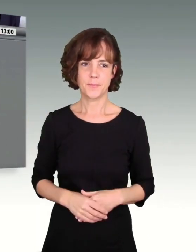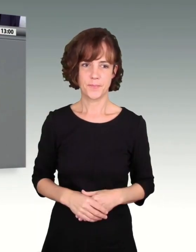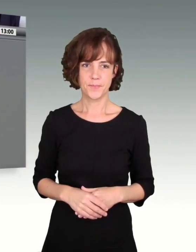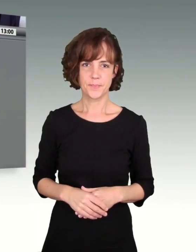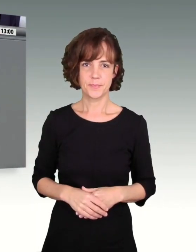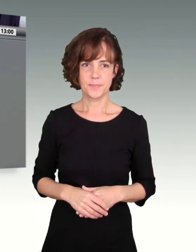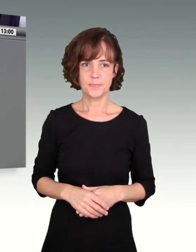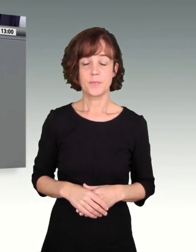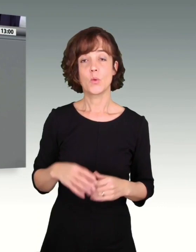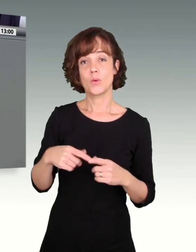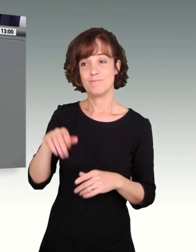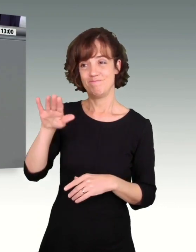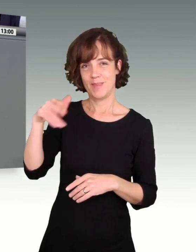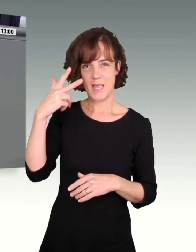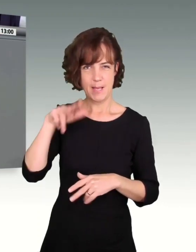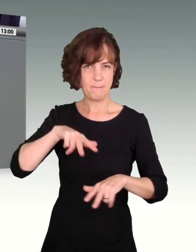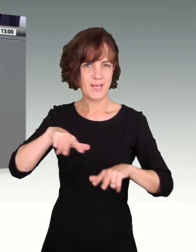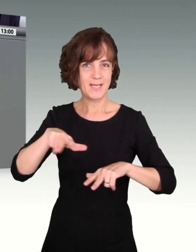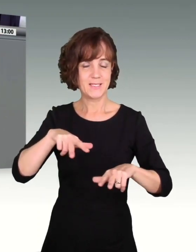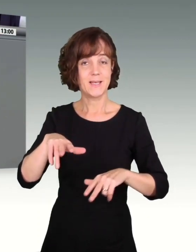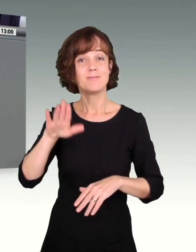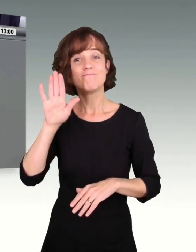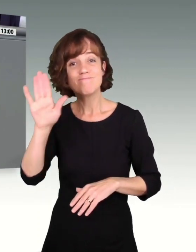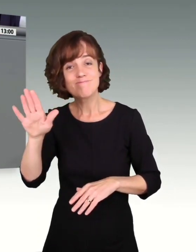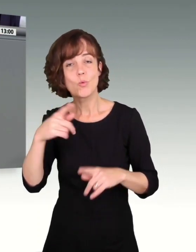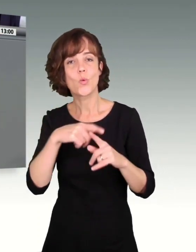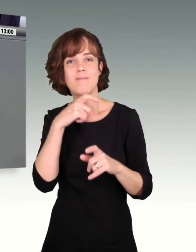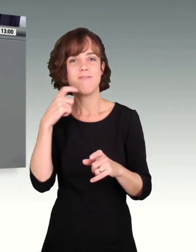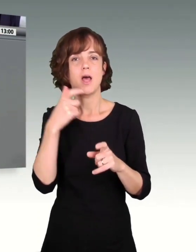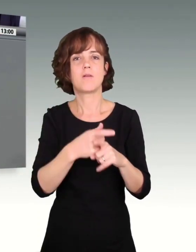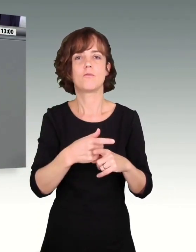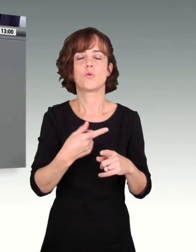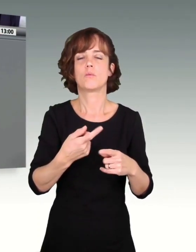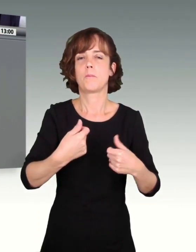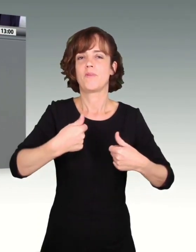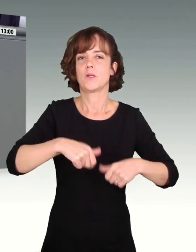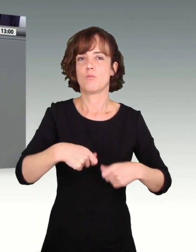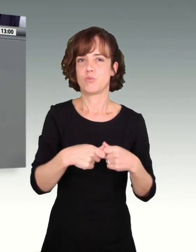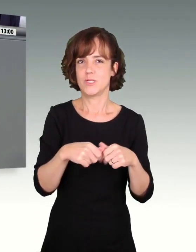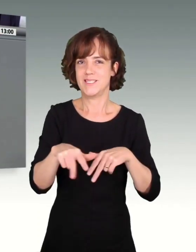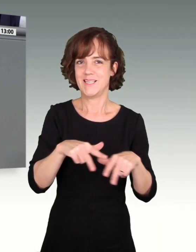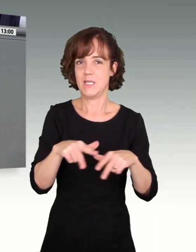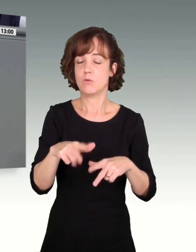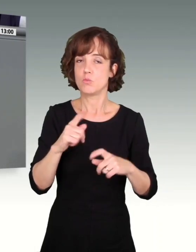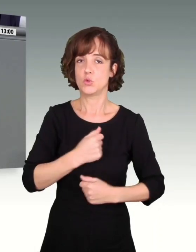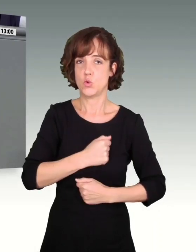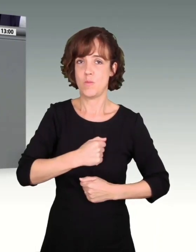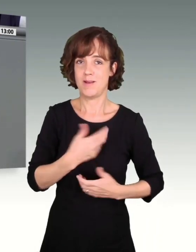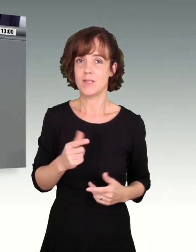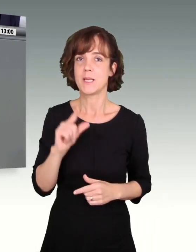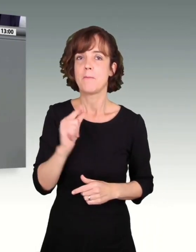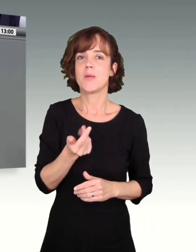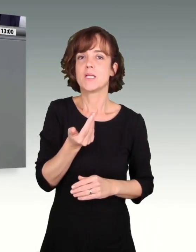Herr Minister, es ist Ihre und die Verantwortung und Pflicht der Bundesregierung, dafür zu sorgen, dass der